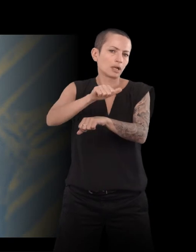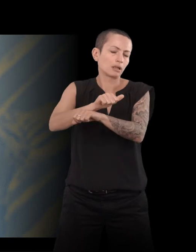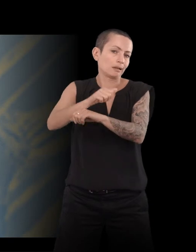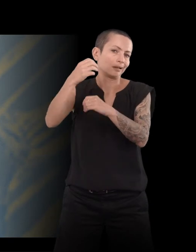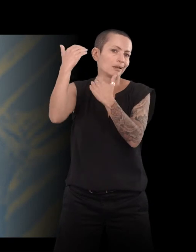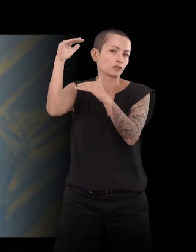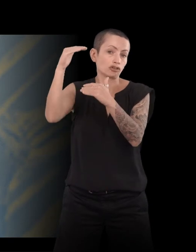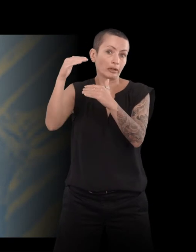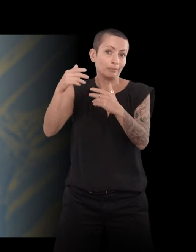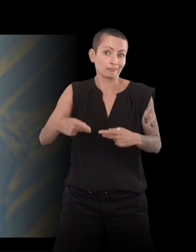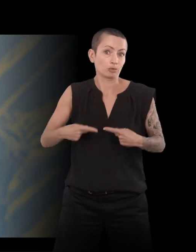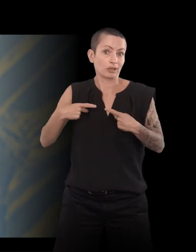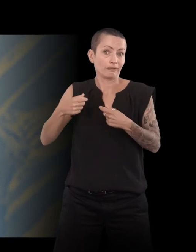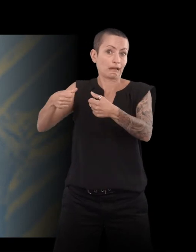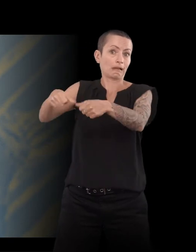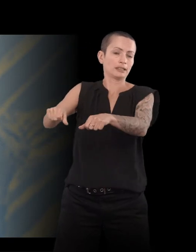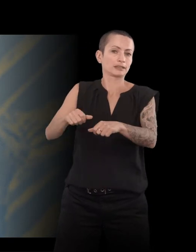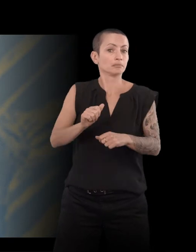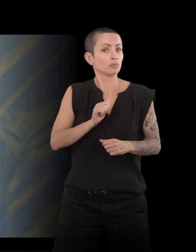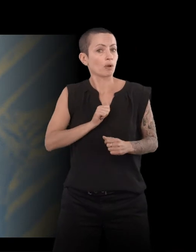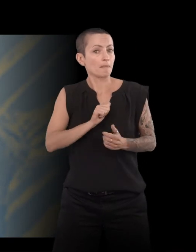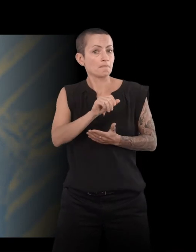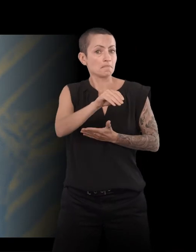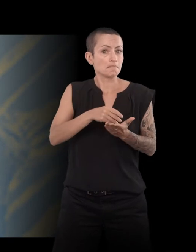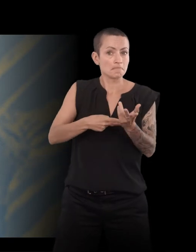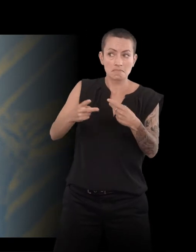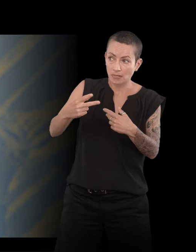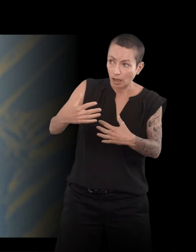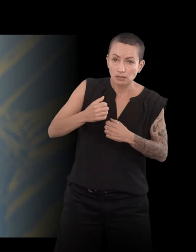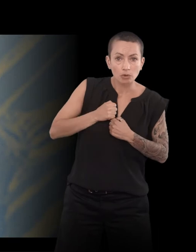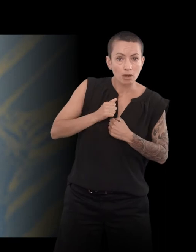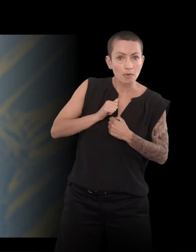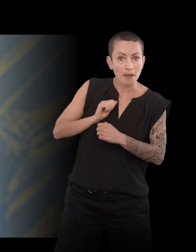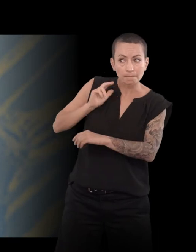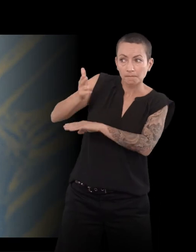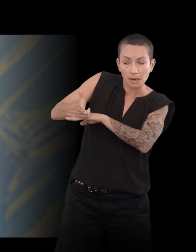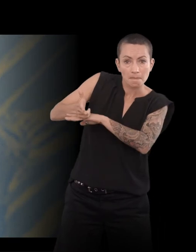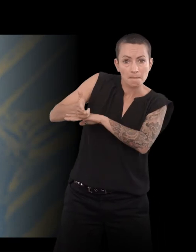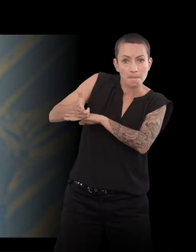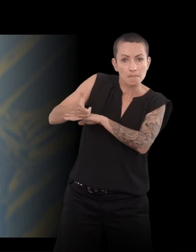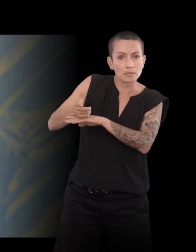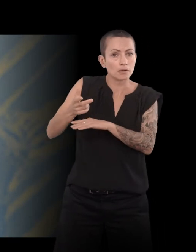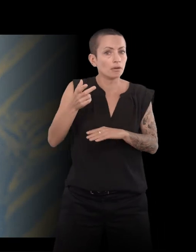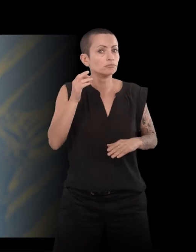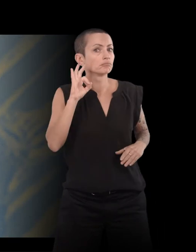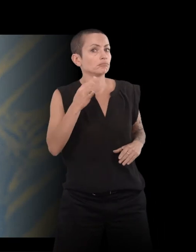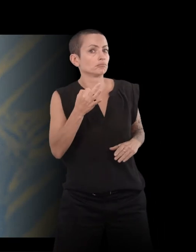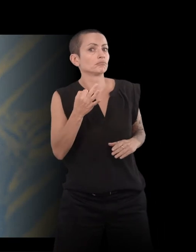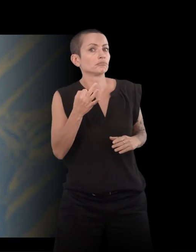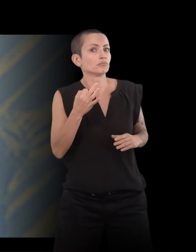écrit, je lui dit, est-ce que vous accepteriez d'être filmé ? Et il m'avait dit, oui, surtout, avec l'argent que je gagnerais,